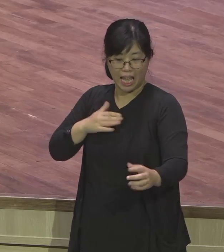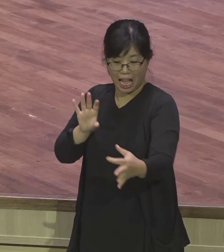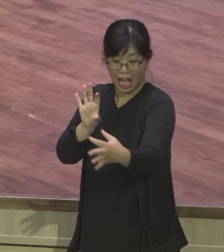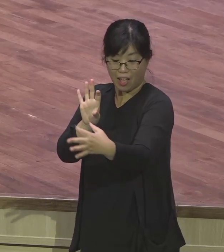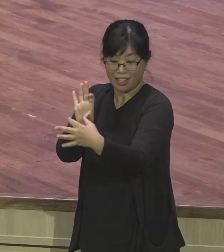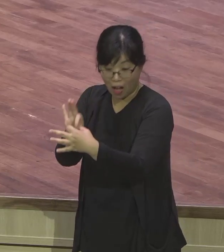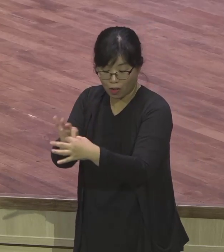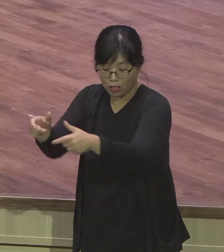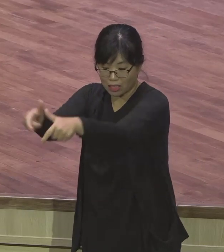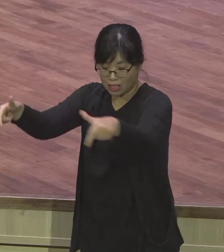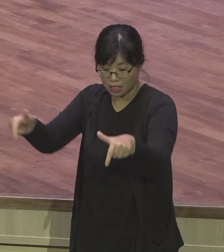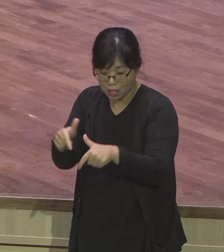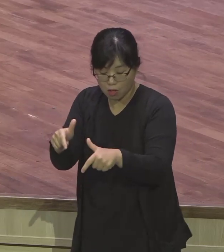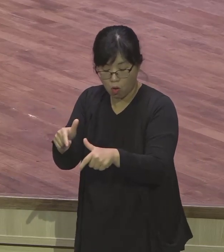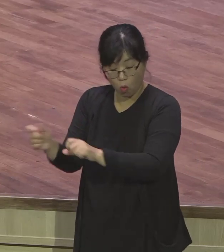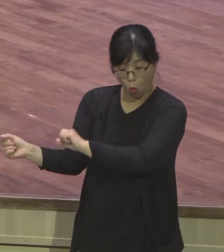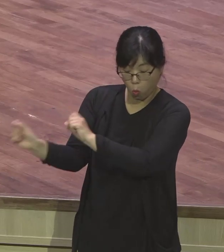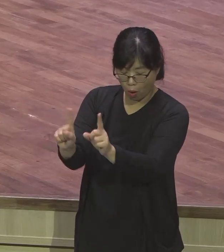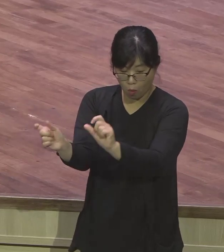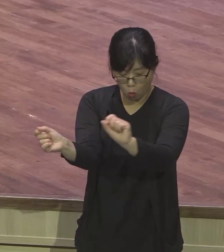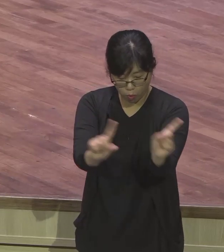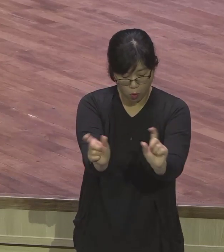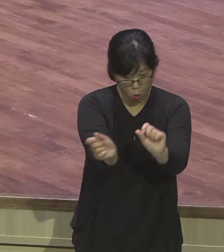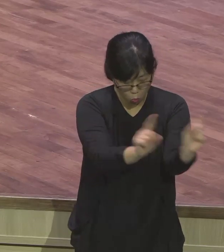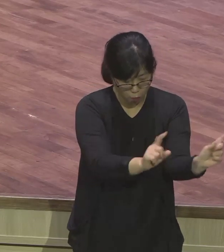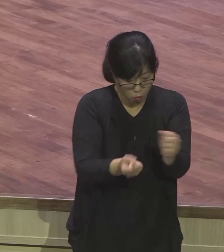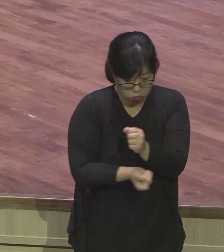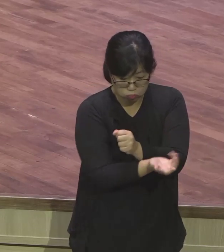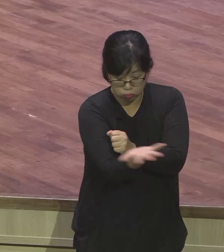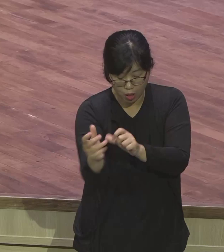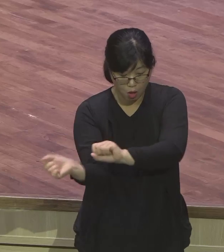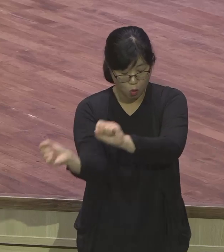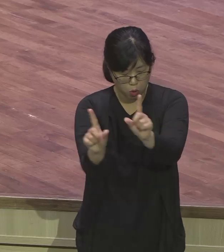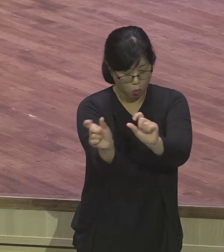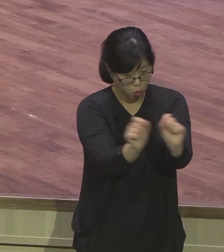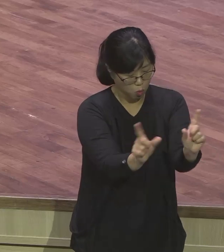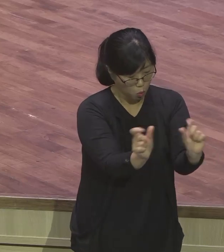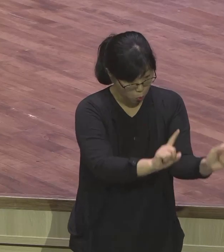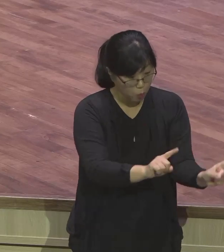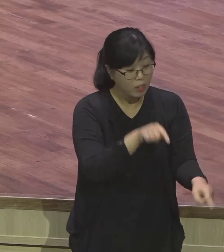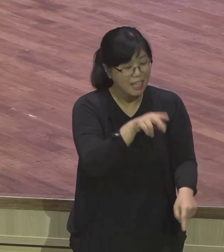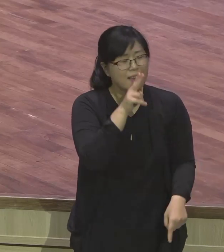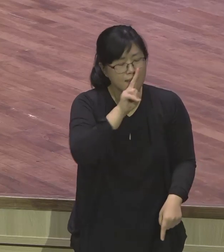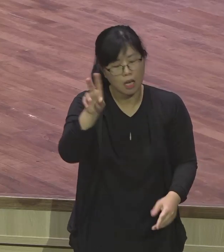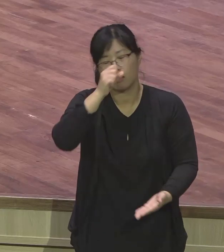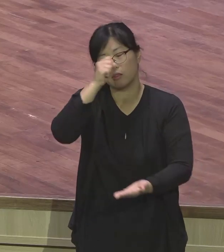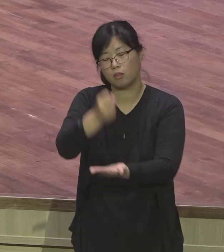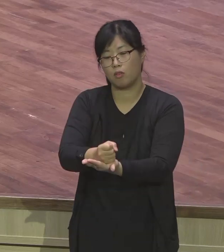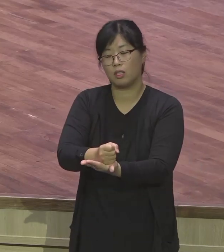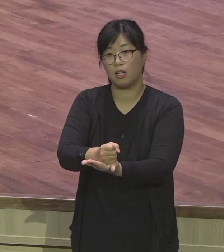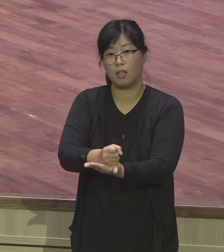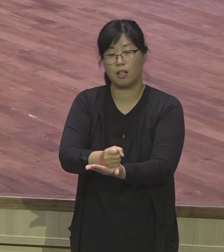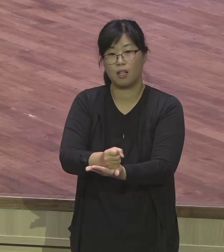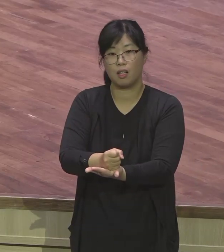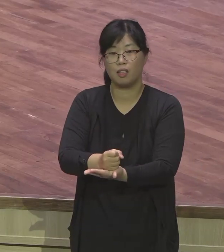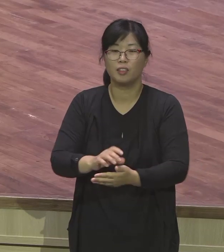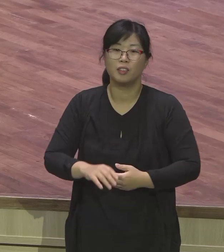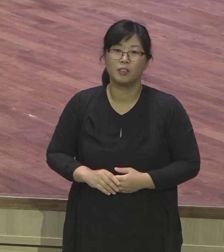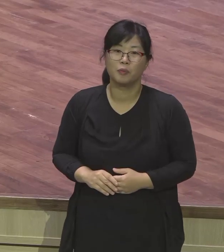살아나야 돼 모든 게 부흥돼 성령이 감동된 성관에도 마찬가지로